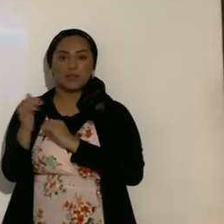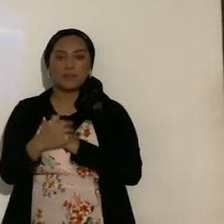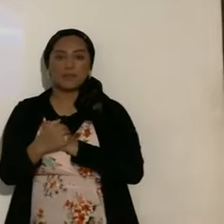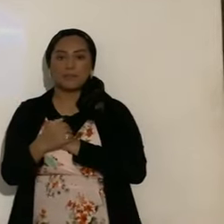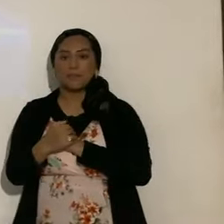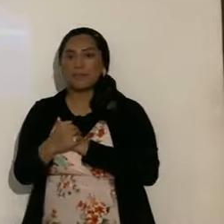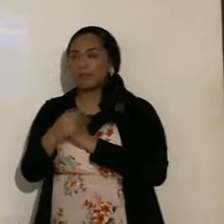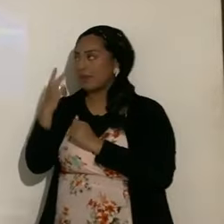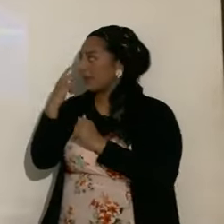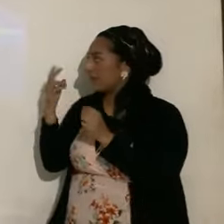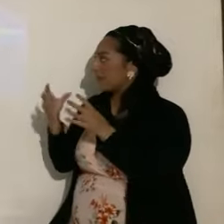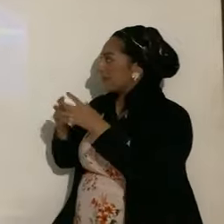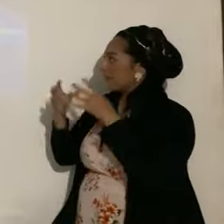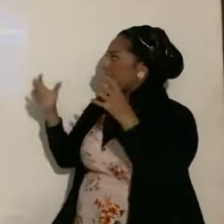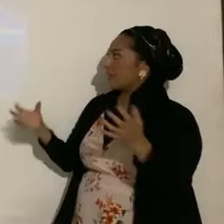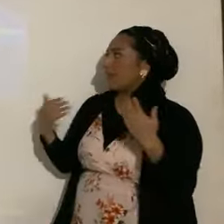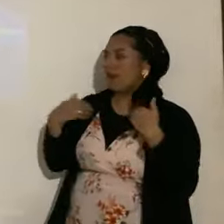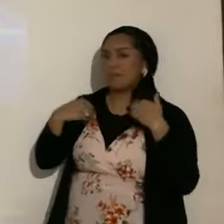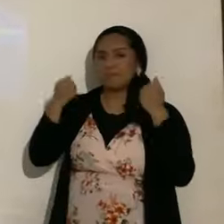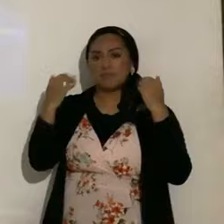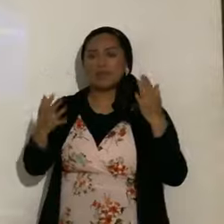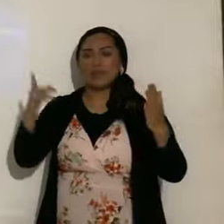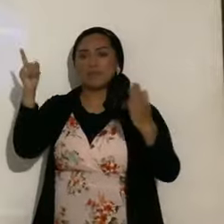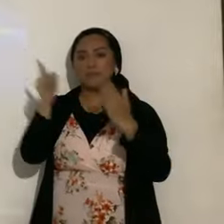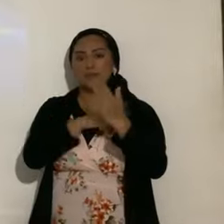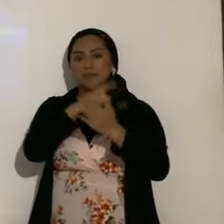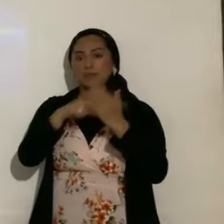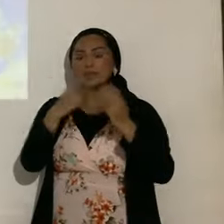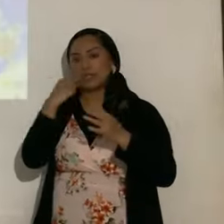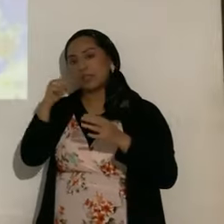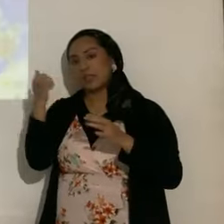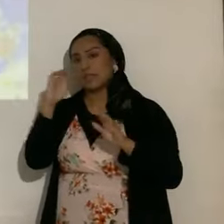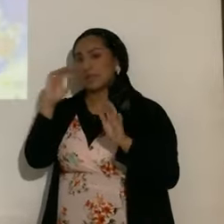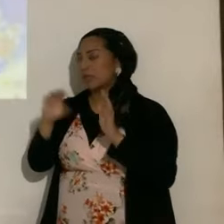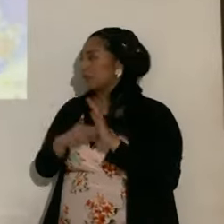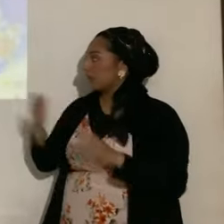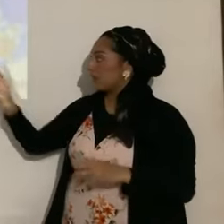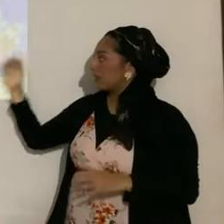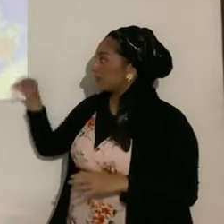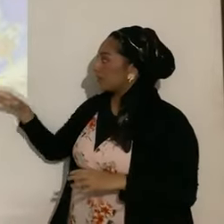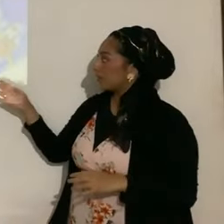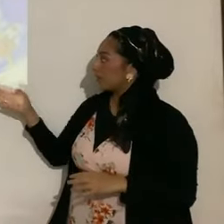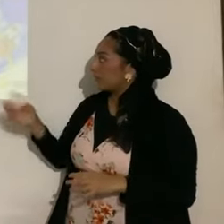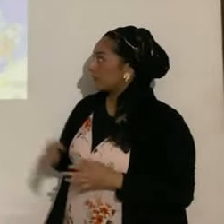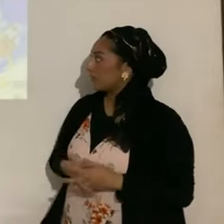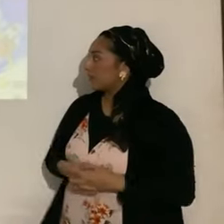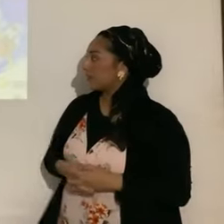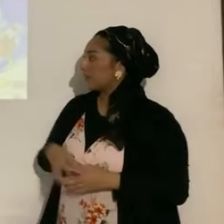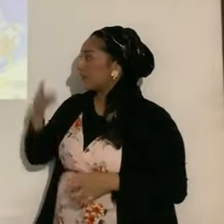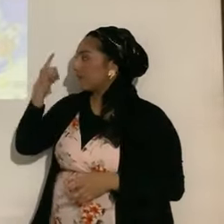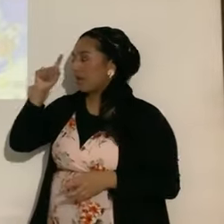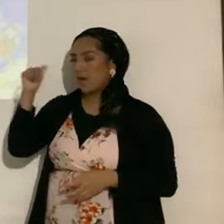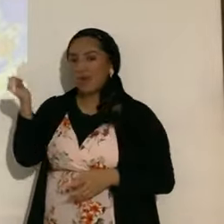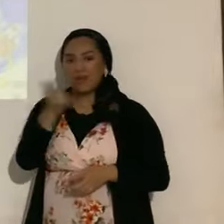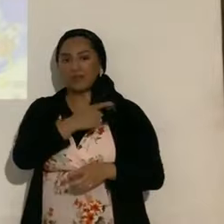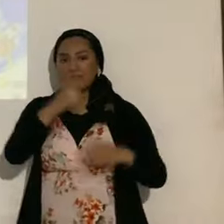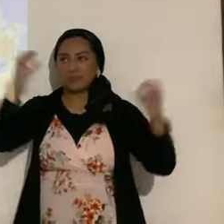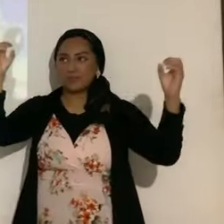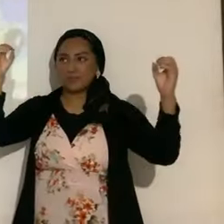vean cuántos taches va a haber, vemos la siguiente diapositiva, por todos los eclipses que va a haber, hasta el